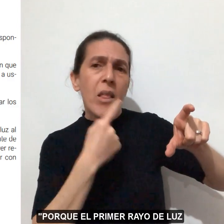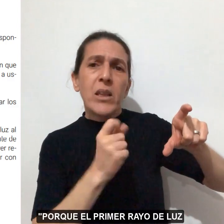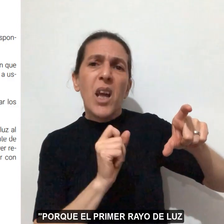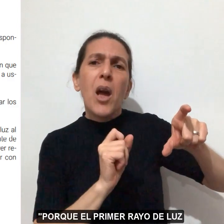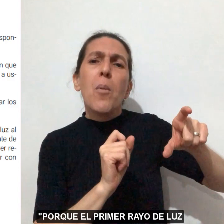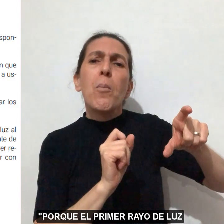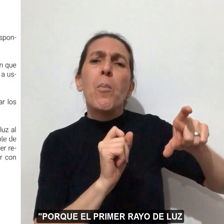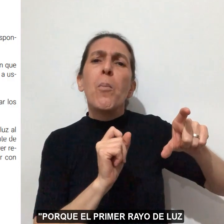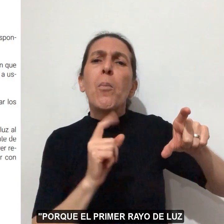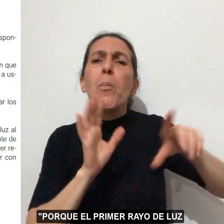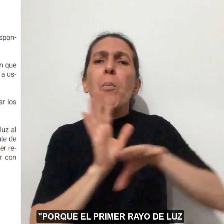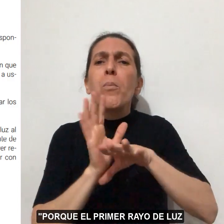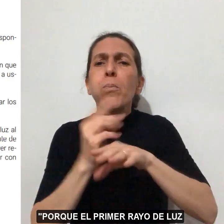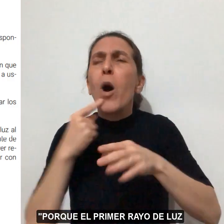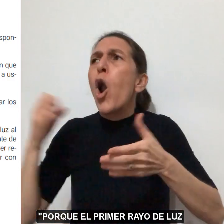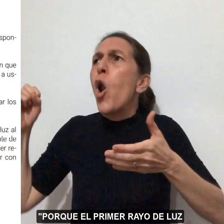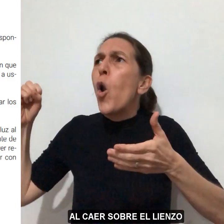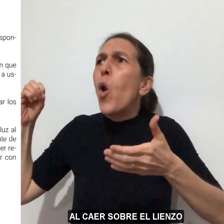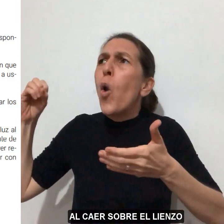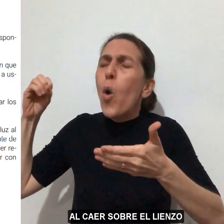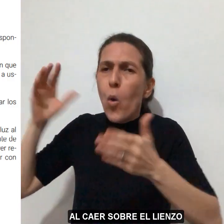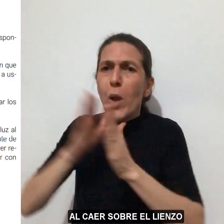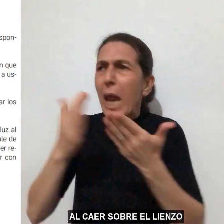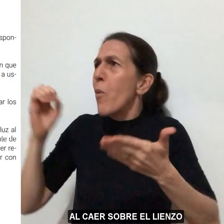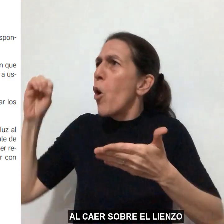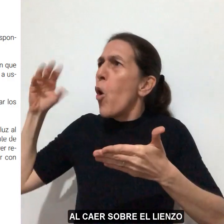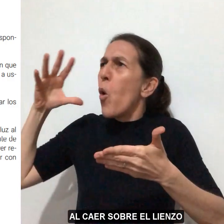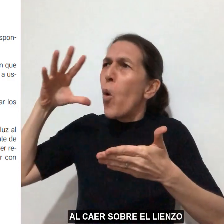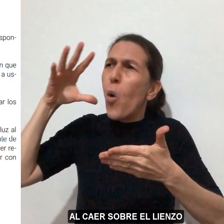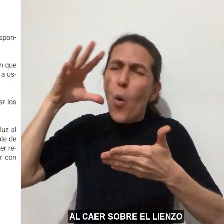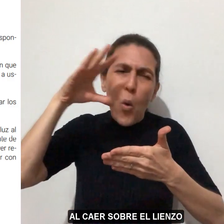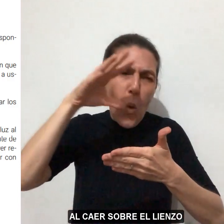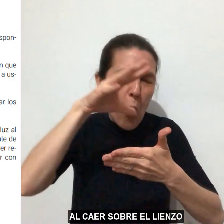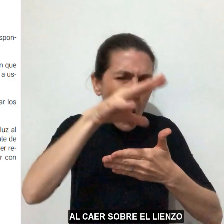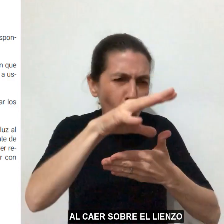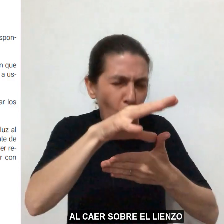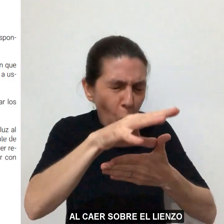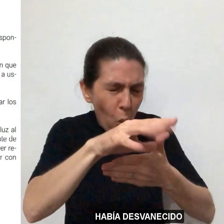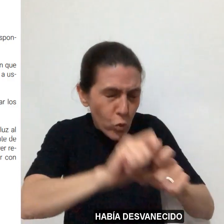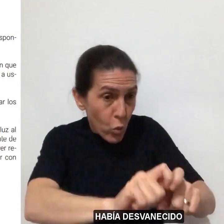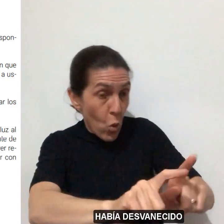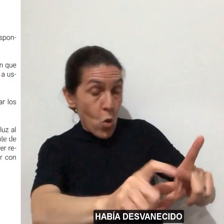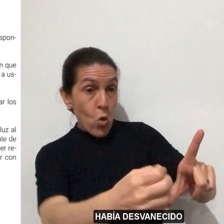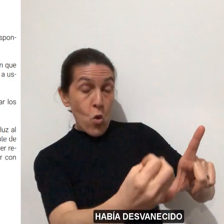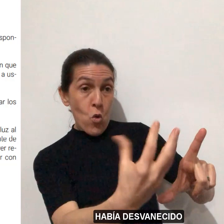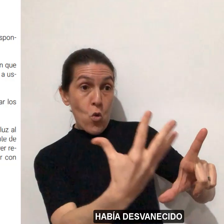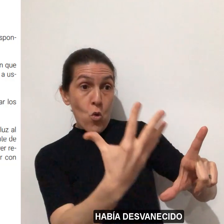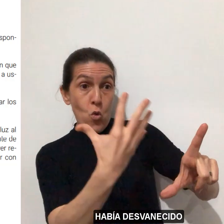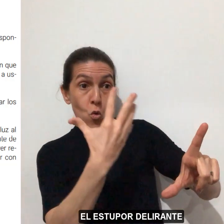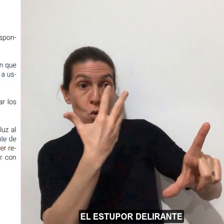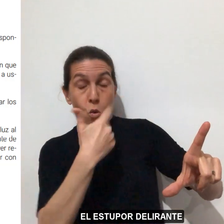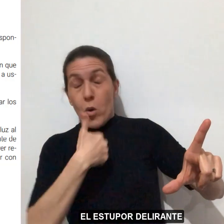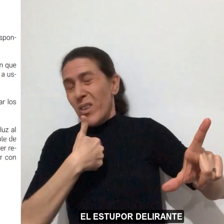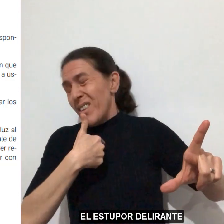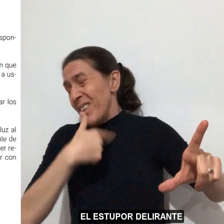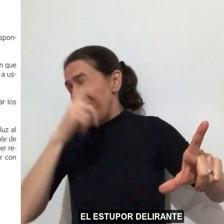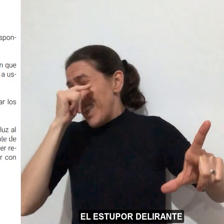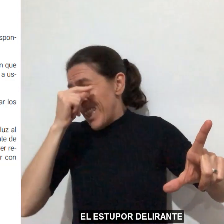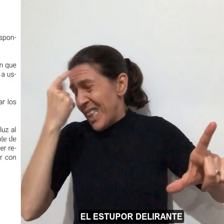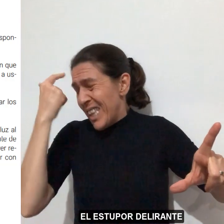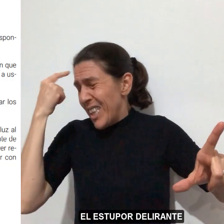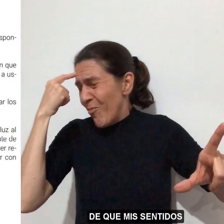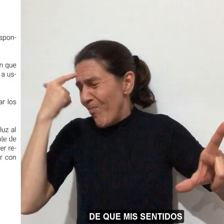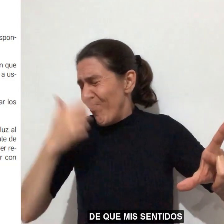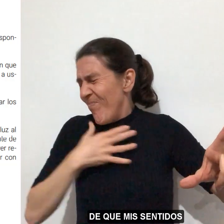4. el primer rayo de luz, al caer sobre el lienzo, había desvanecido el estupor